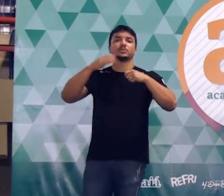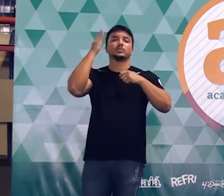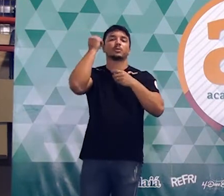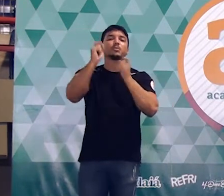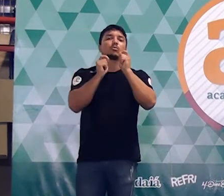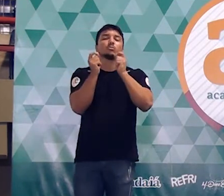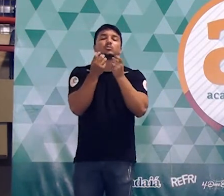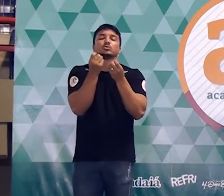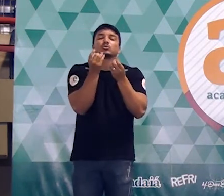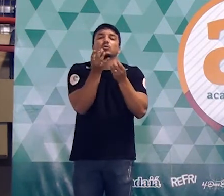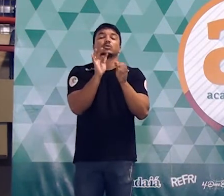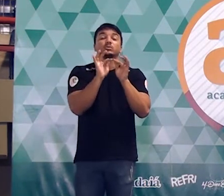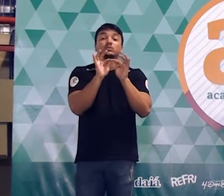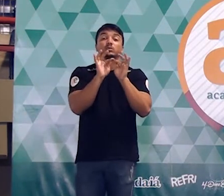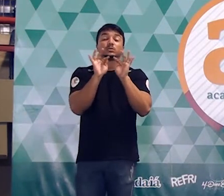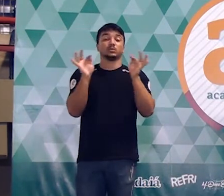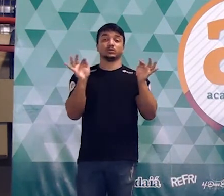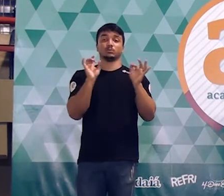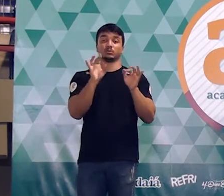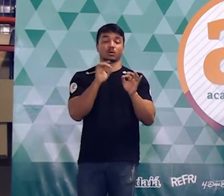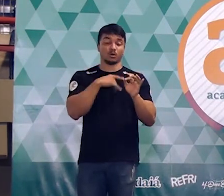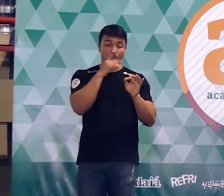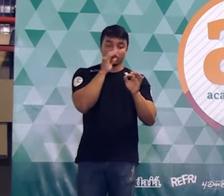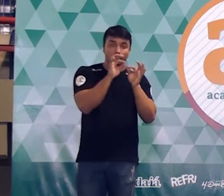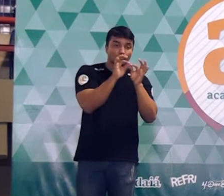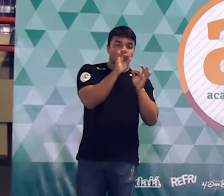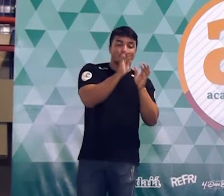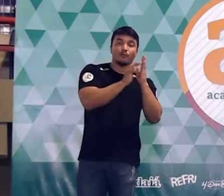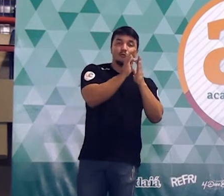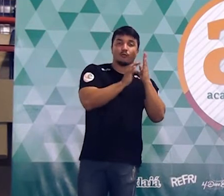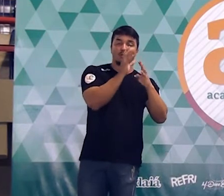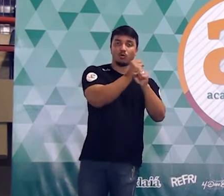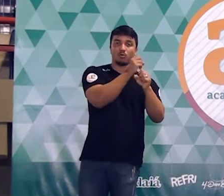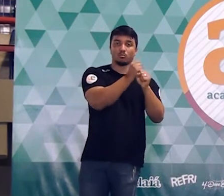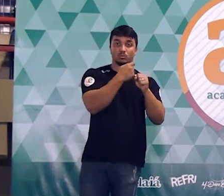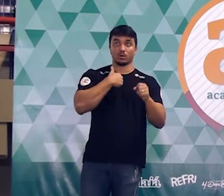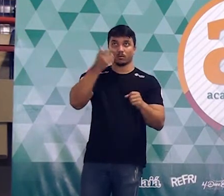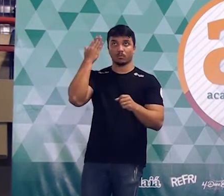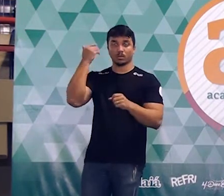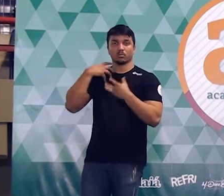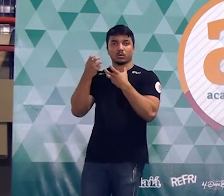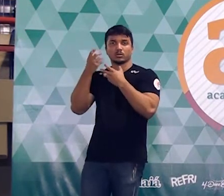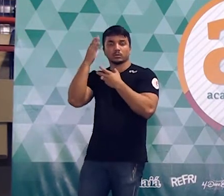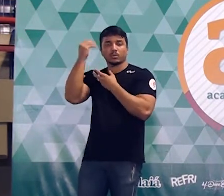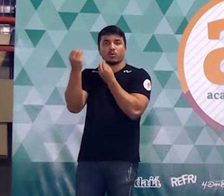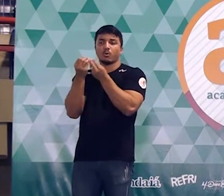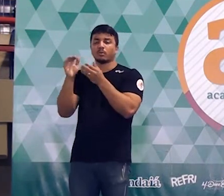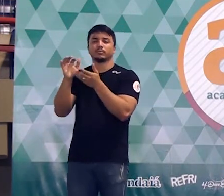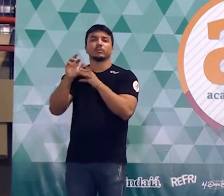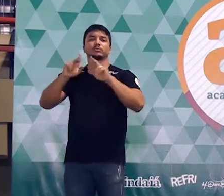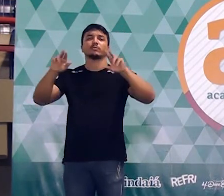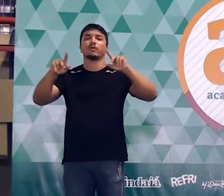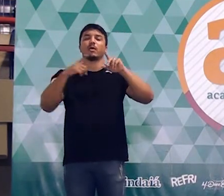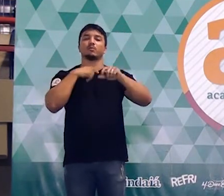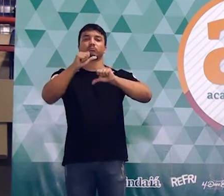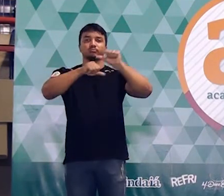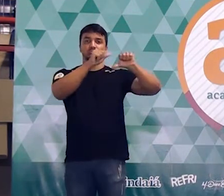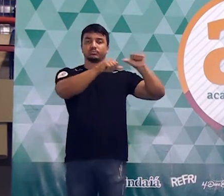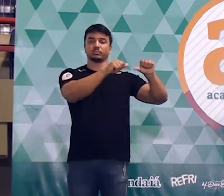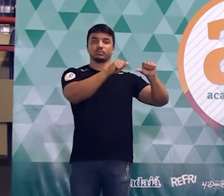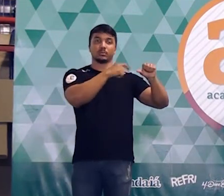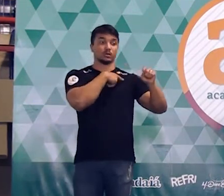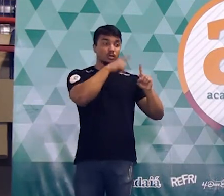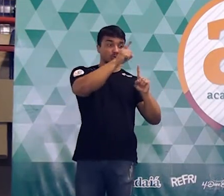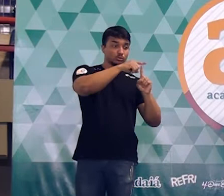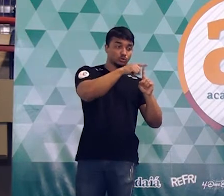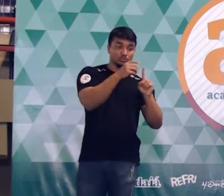Somente a fórmula. E perceber depois que eu queria saber a diferença na alteração que aconteceu do modelo novo para o